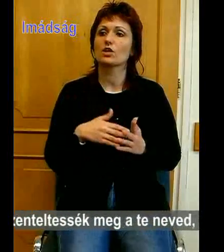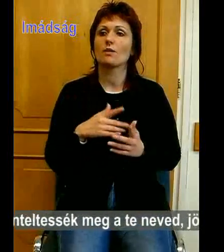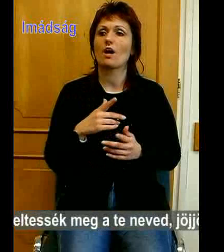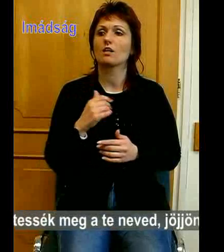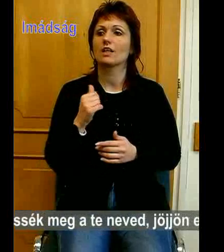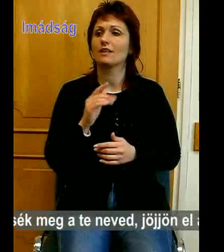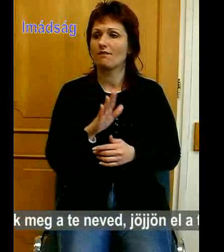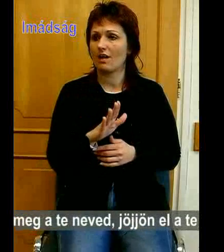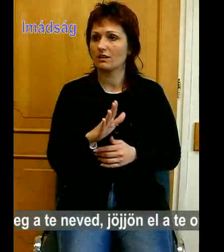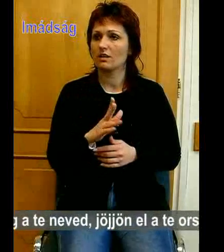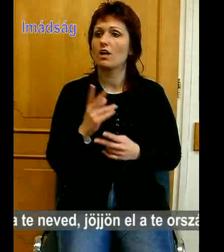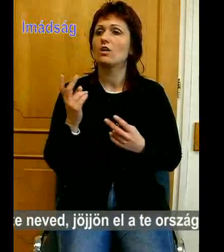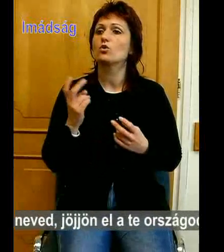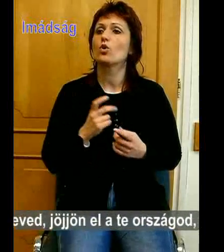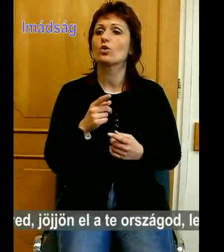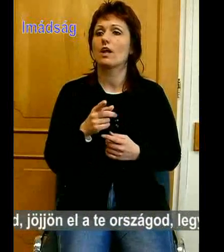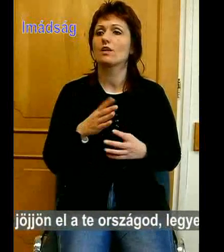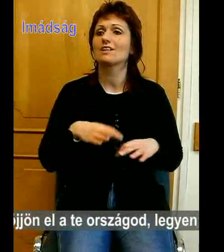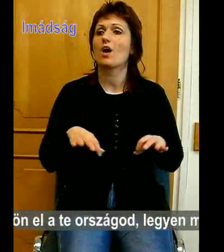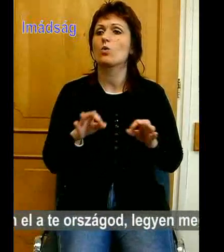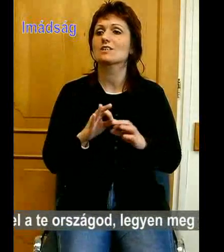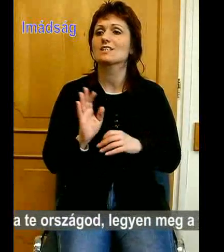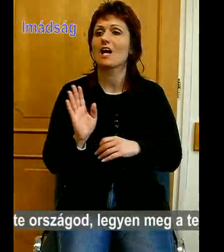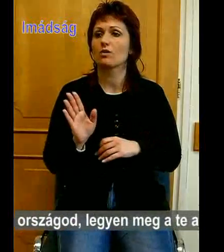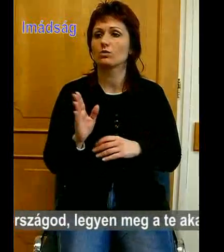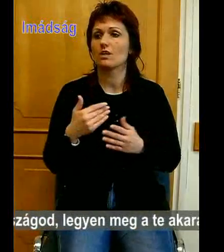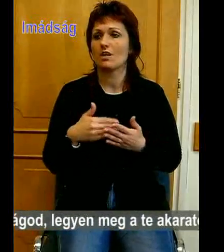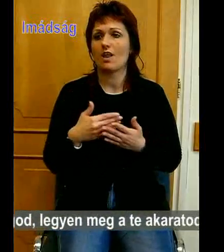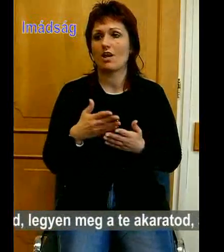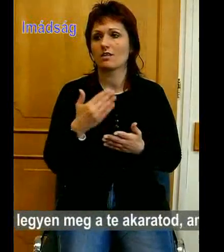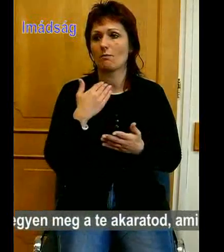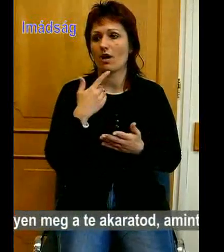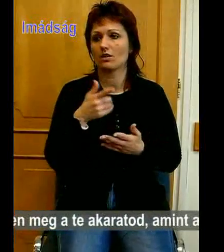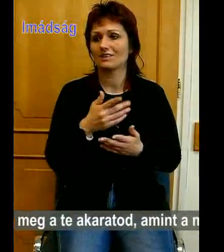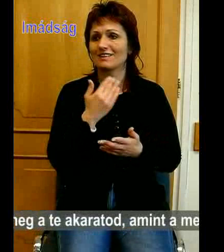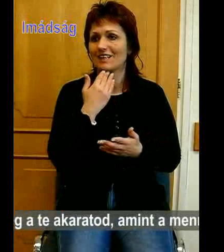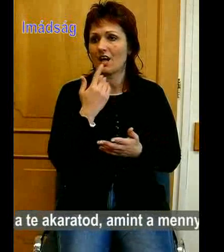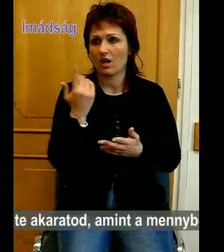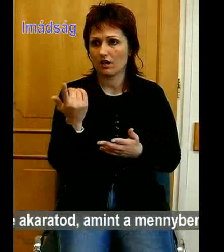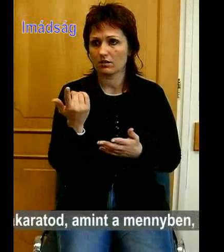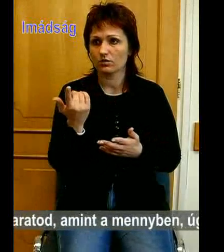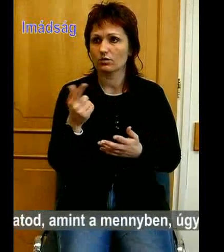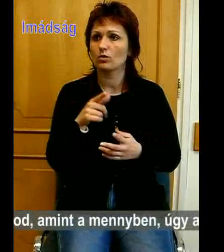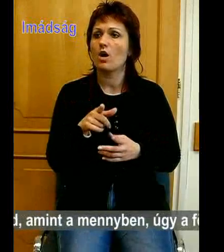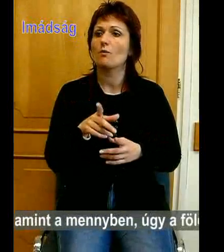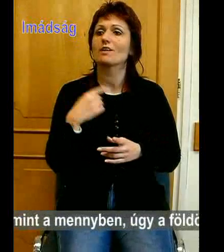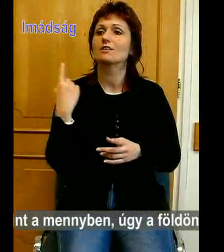meg a telemet. Jöjjön el a Te országod, legyen meg a Te akaratod, amint a mennyben,